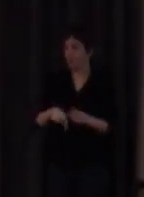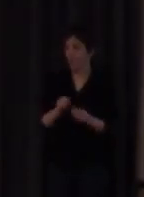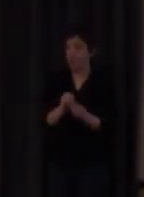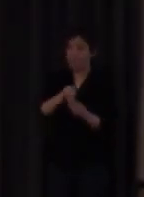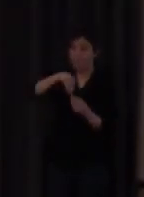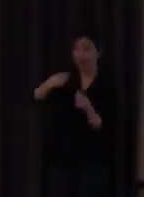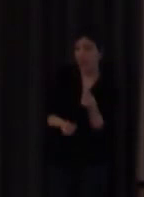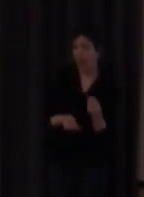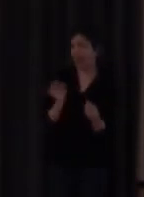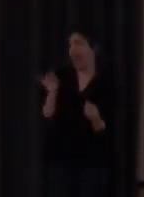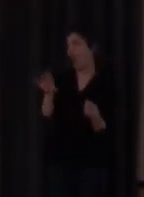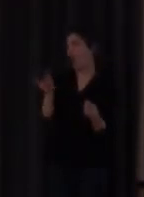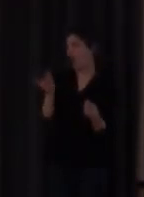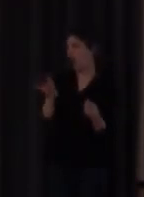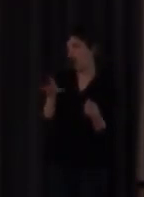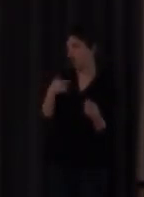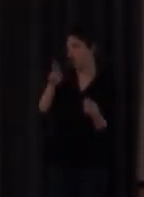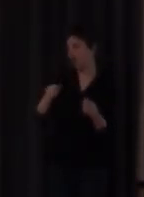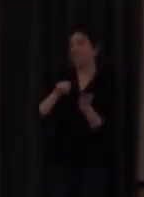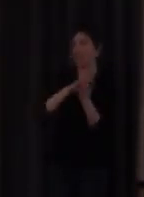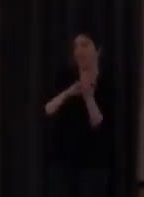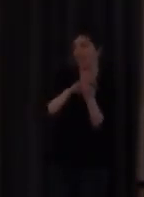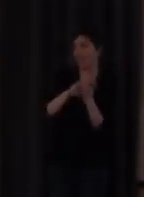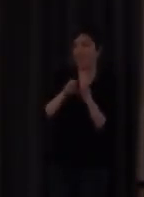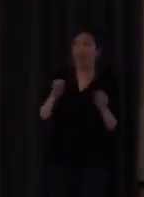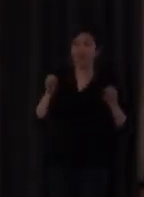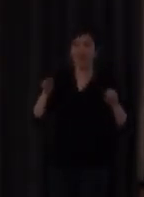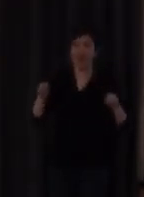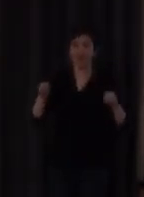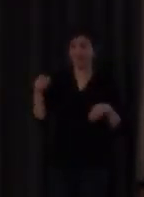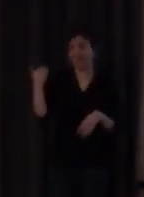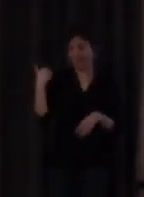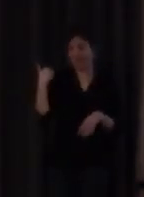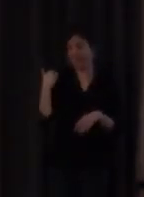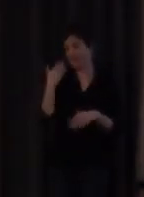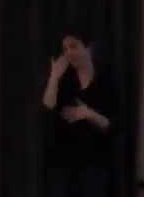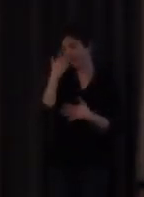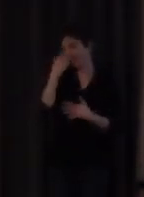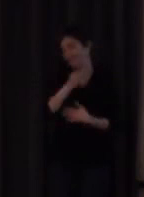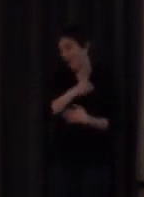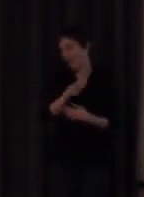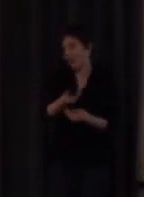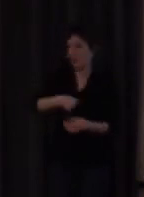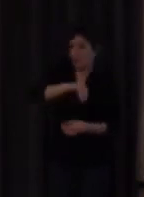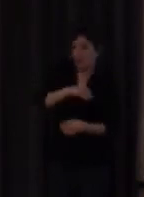oro es la gramática didáctica del tristemente fallecido hace menos de un año Ángel Herrero Blanco